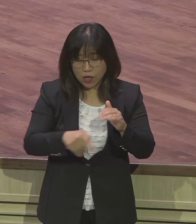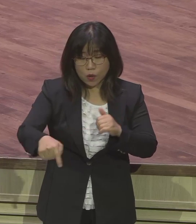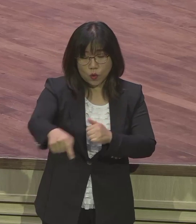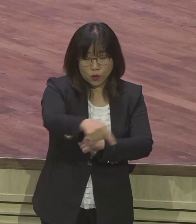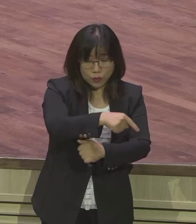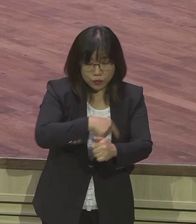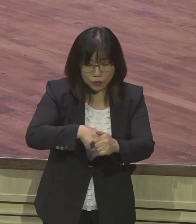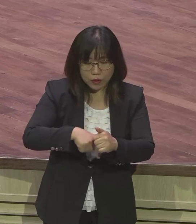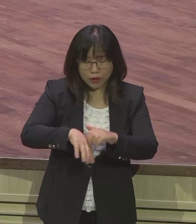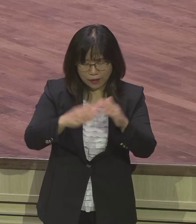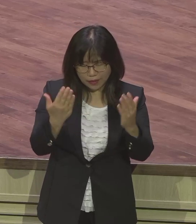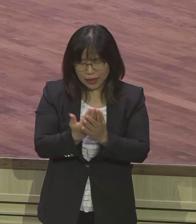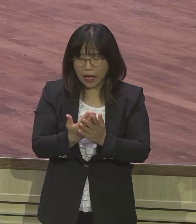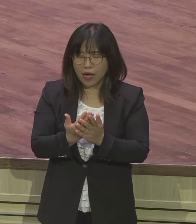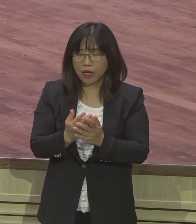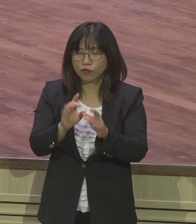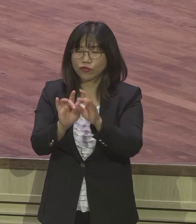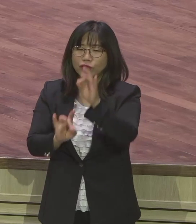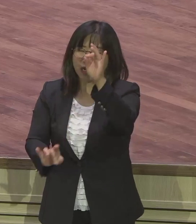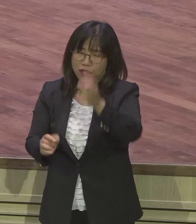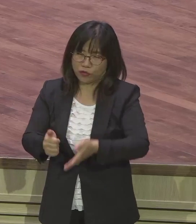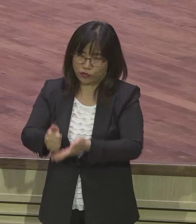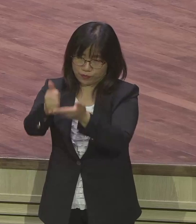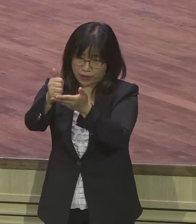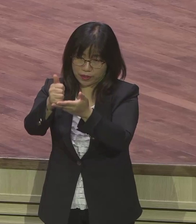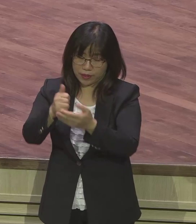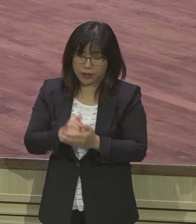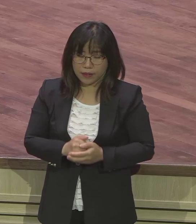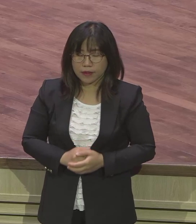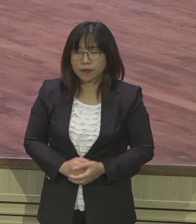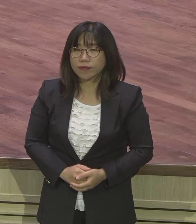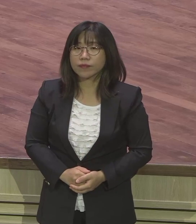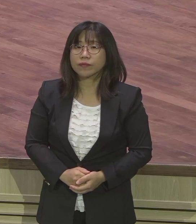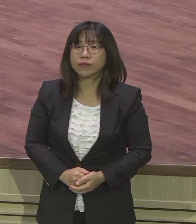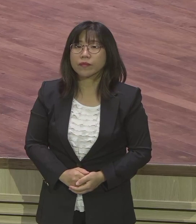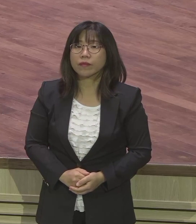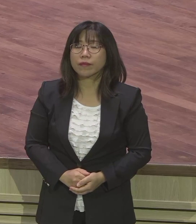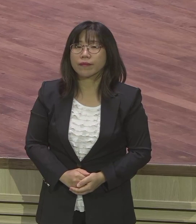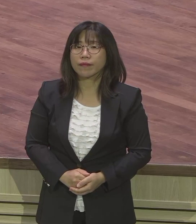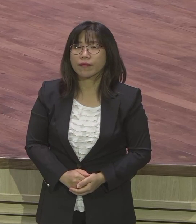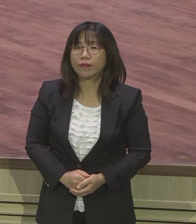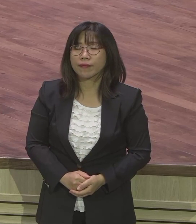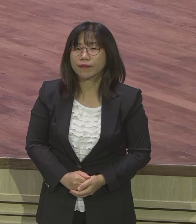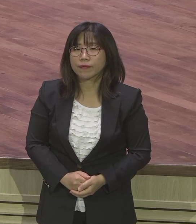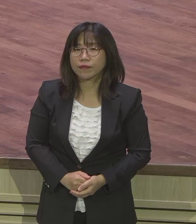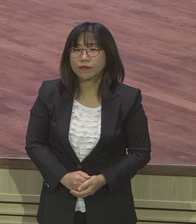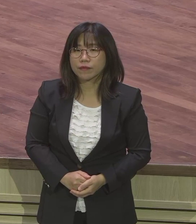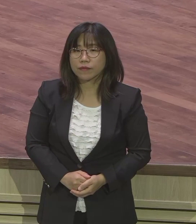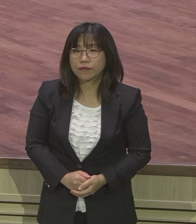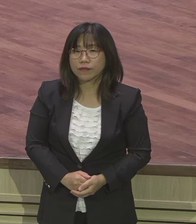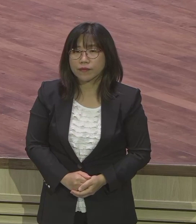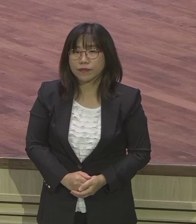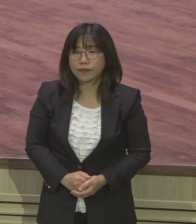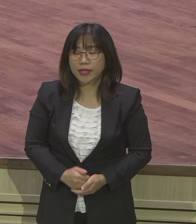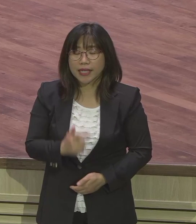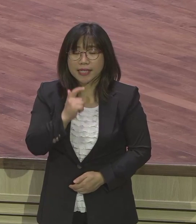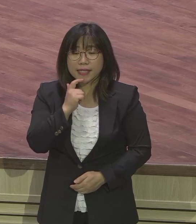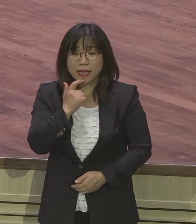우상을 숭배하는 전혀 이방족속들이 한마디로 이 야곰의 집은